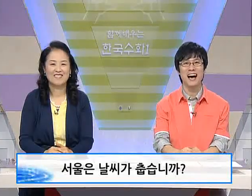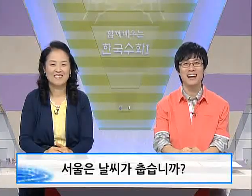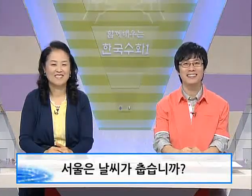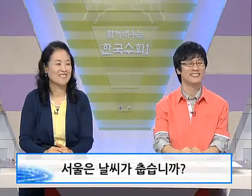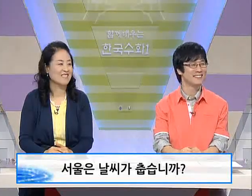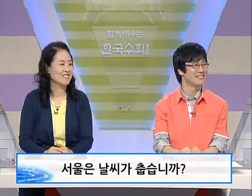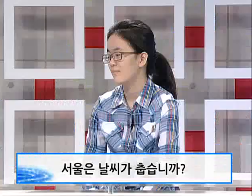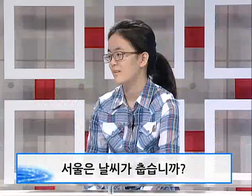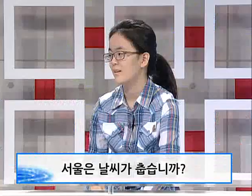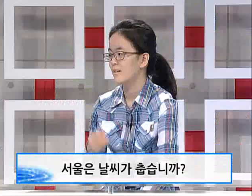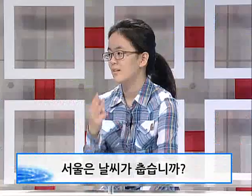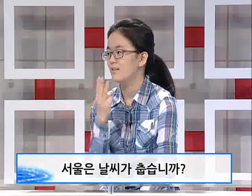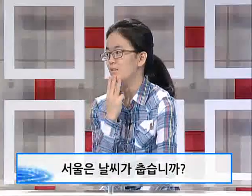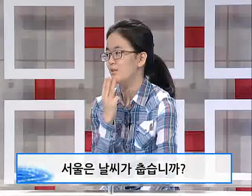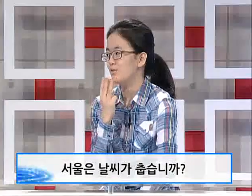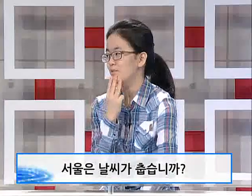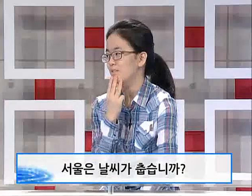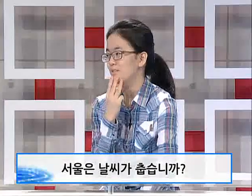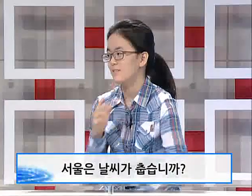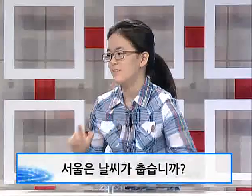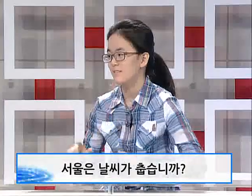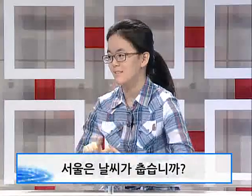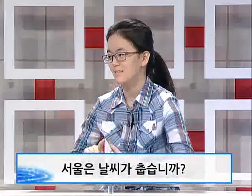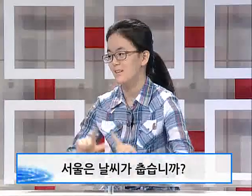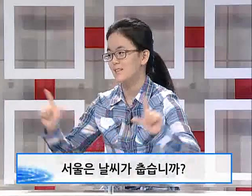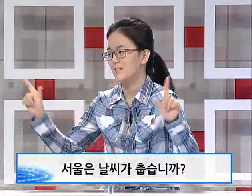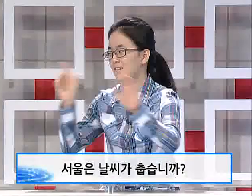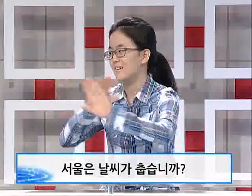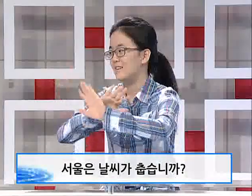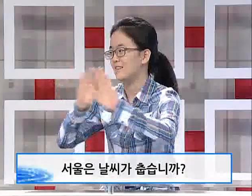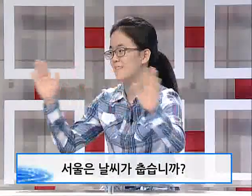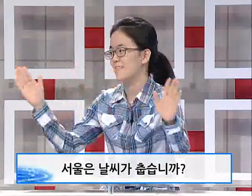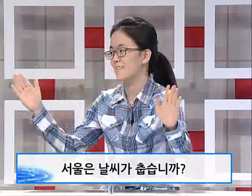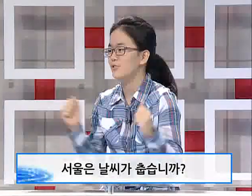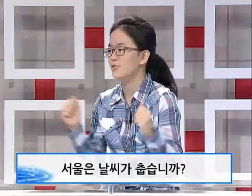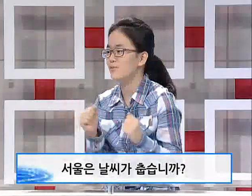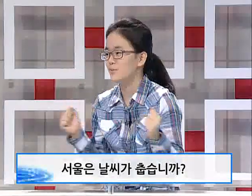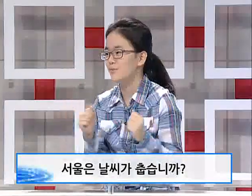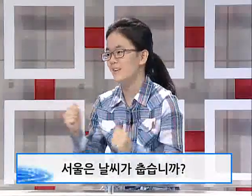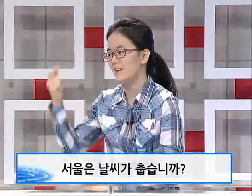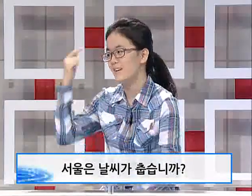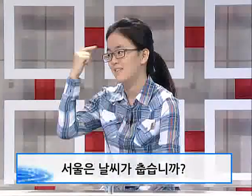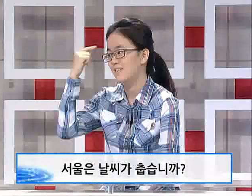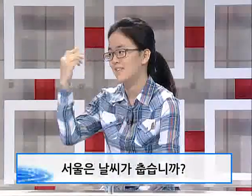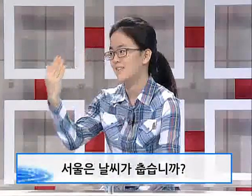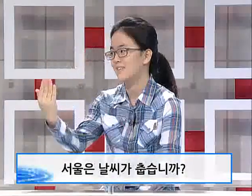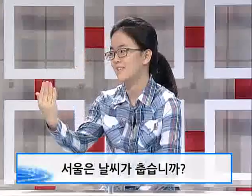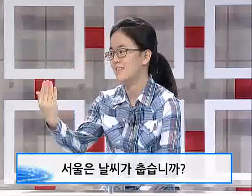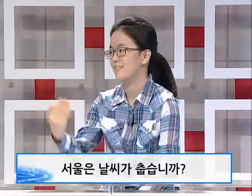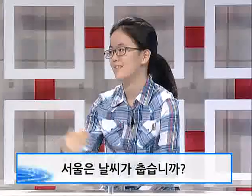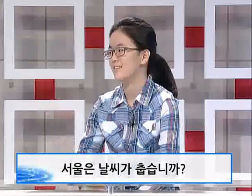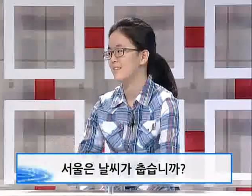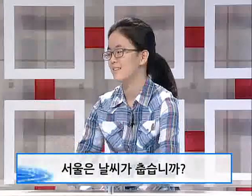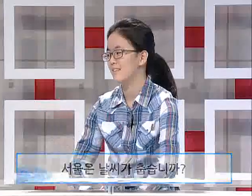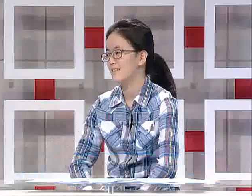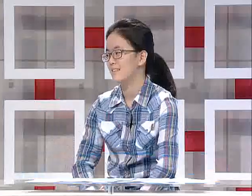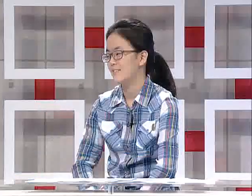서울은 날씨가 춥습니까? 네,